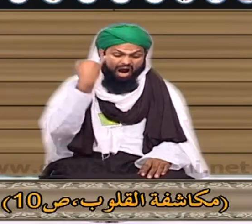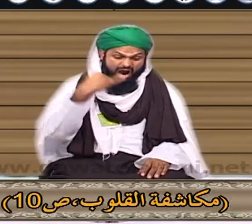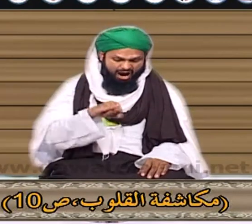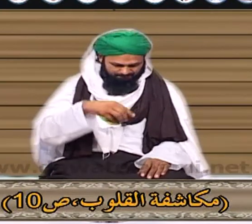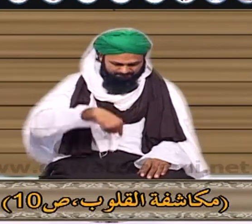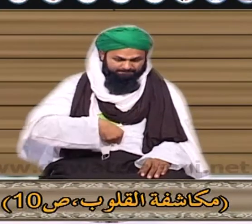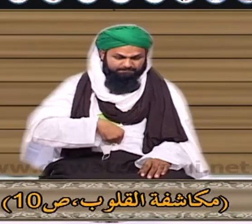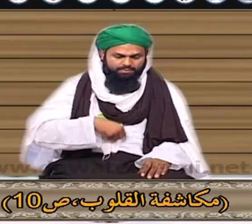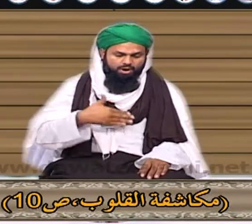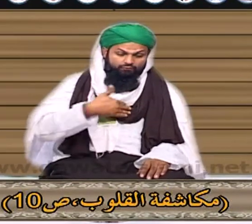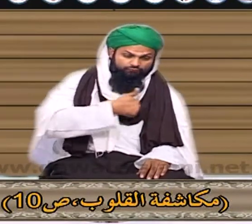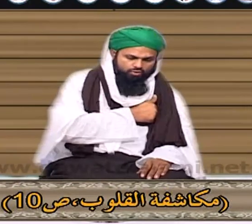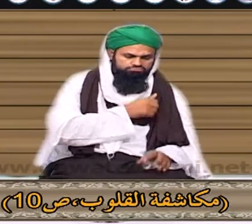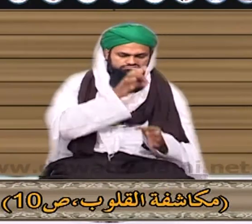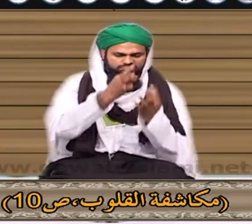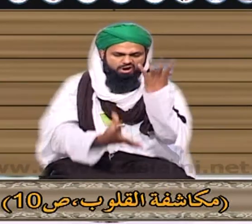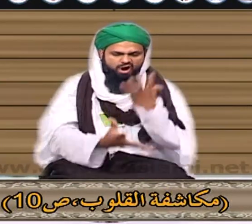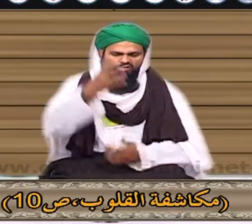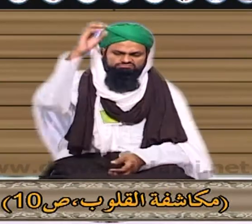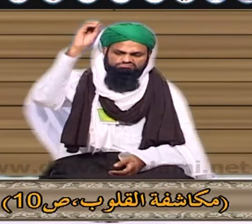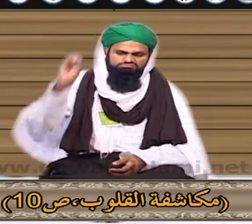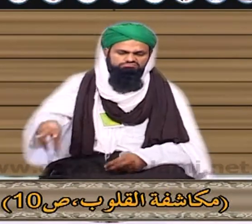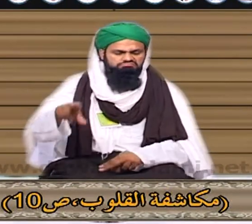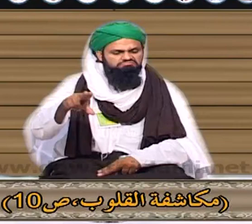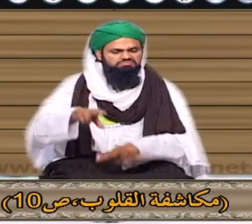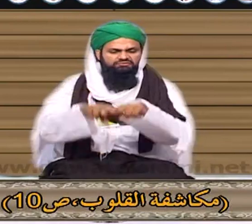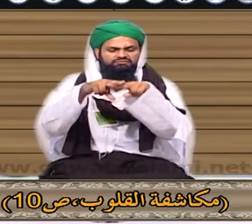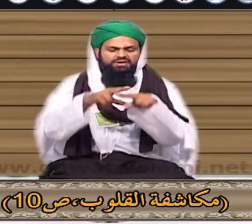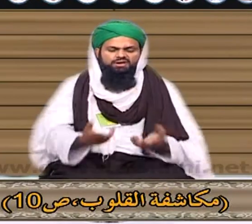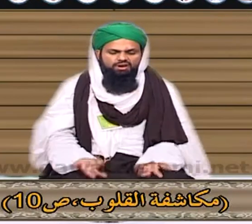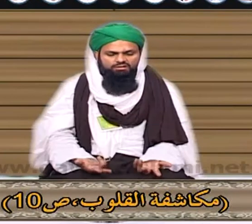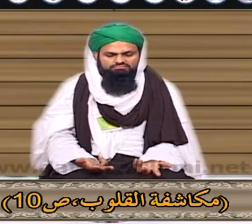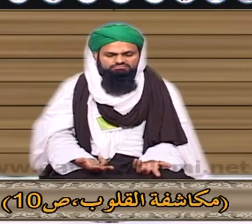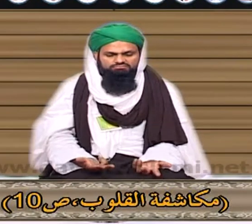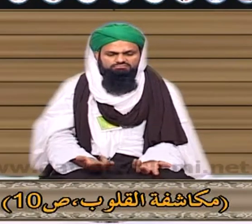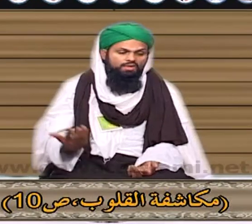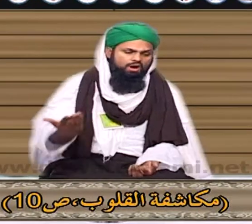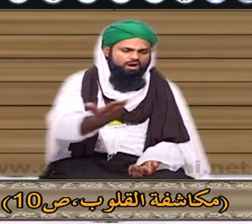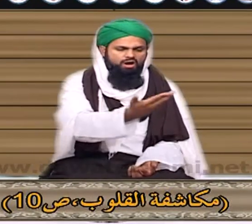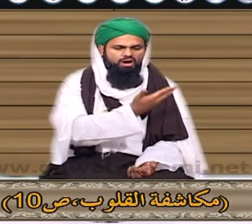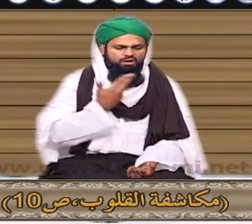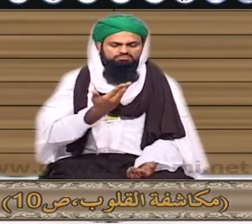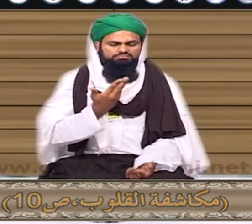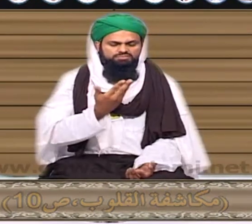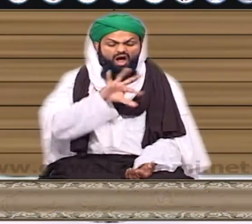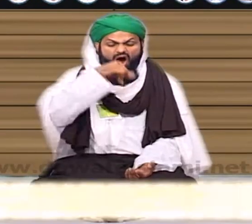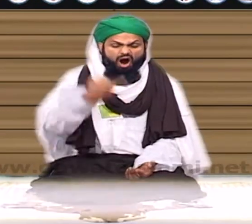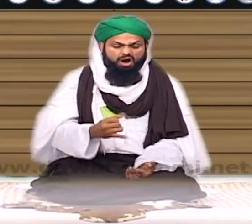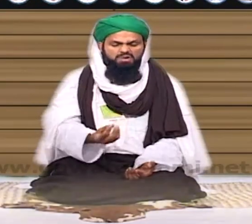میں موجود ہے اگر یہ مر گیا تک جہنم میں داخل کر دیا جائے اور آج بڑا بزا تیلے کر